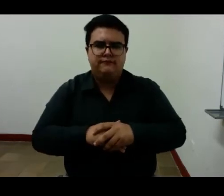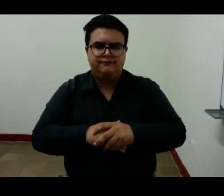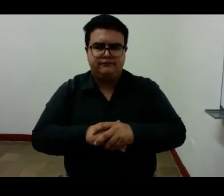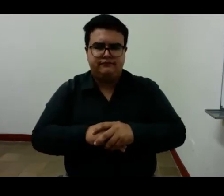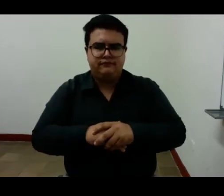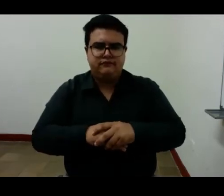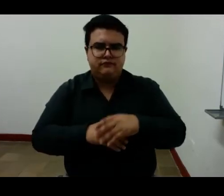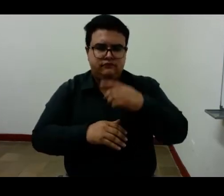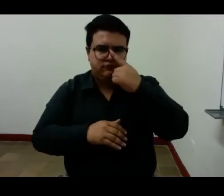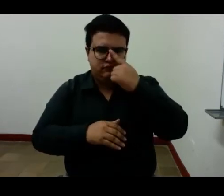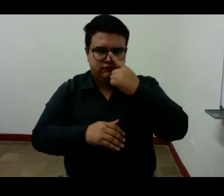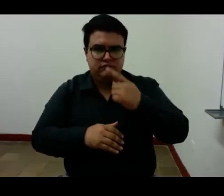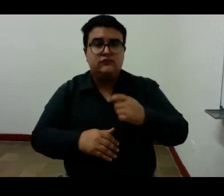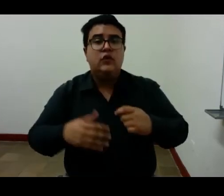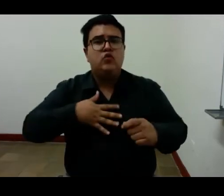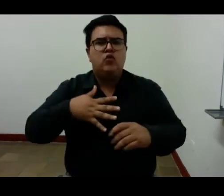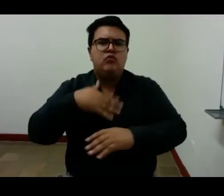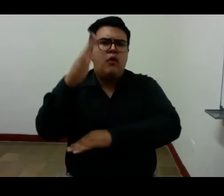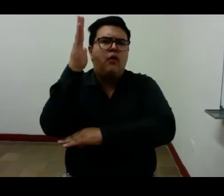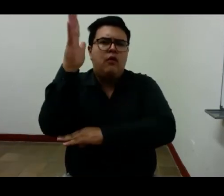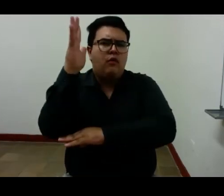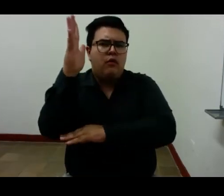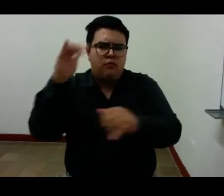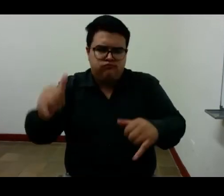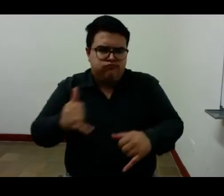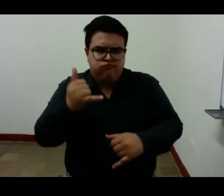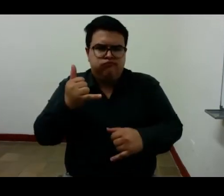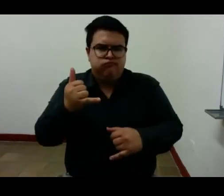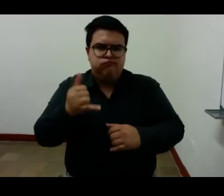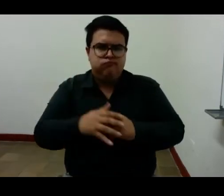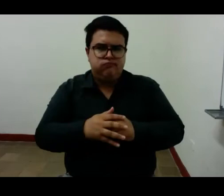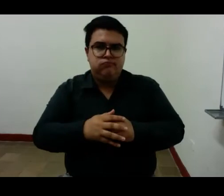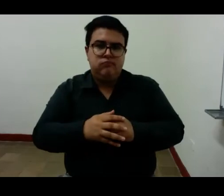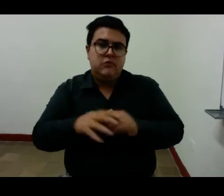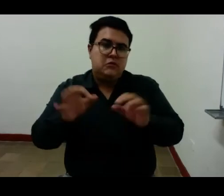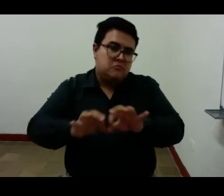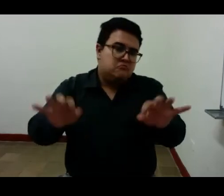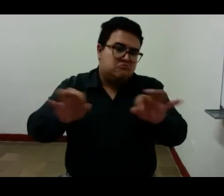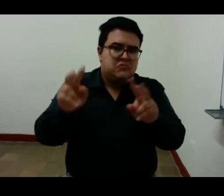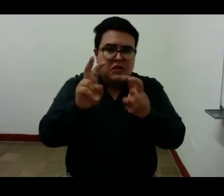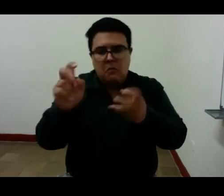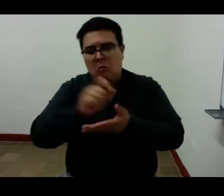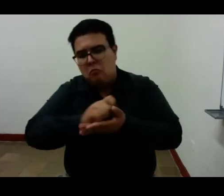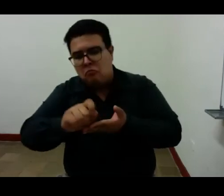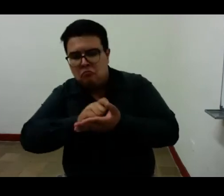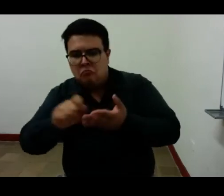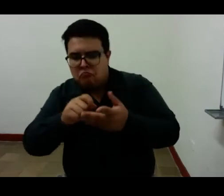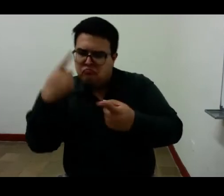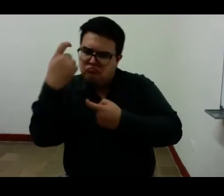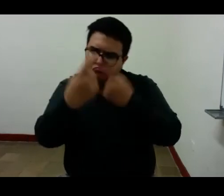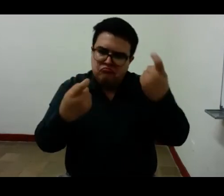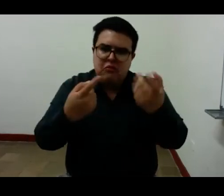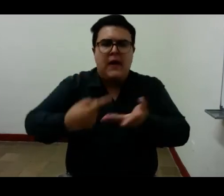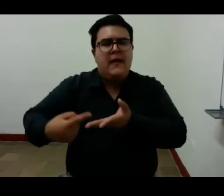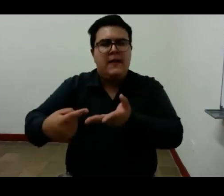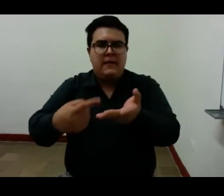en mi conferencia son siete apuntes a los que aman a Kabbalah.